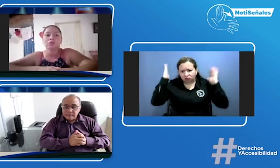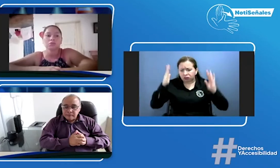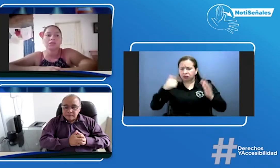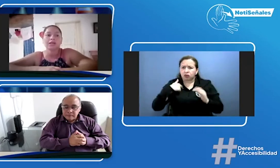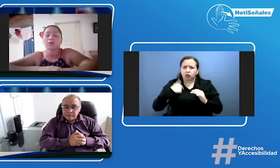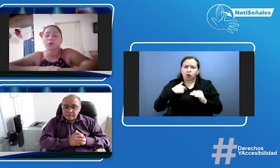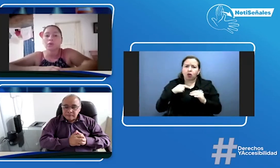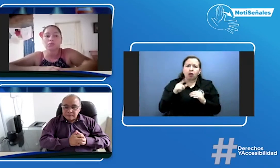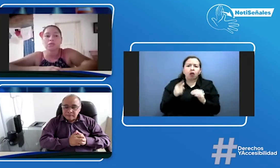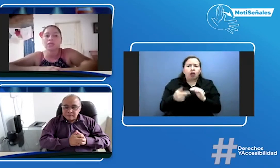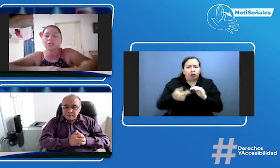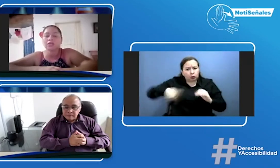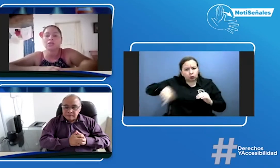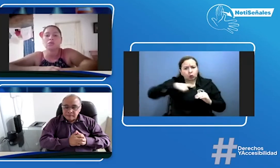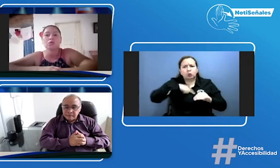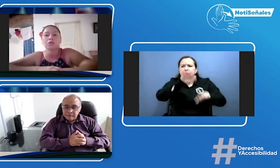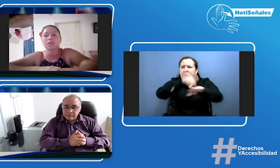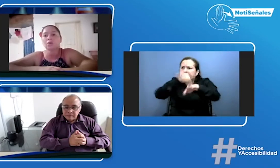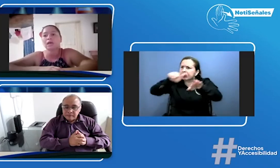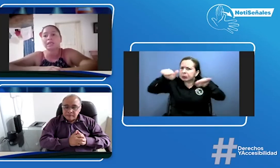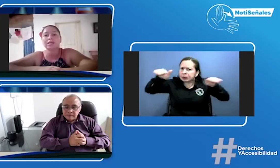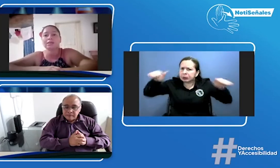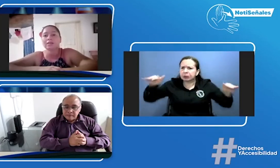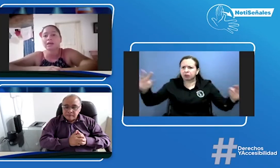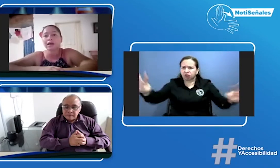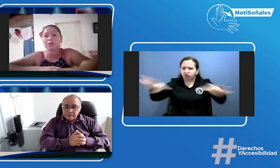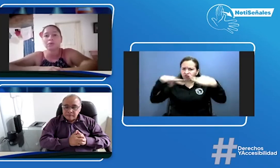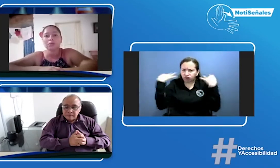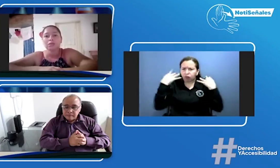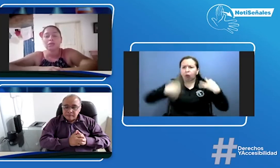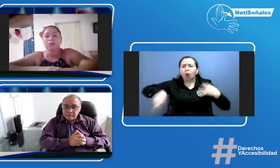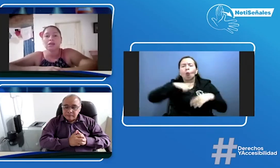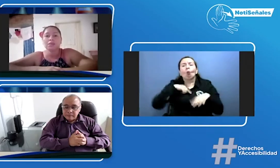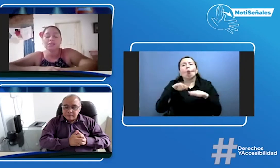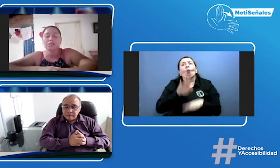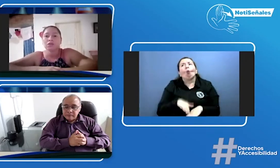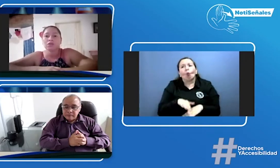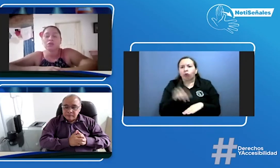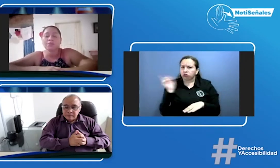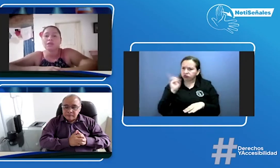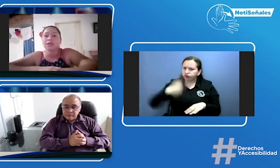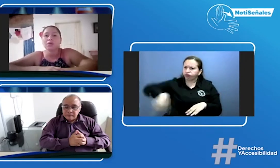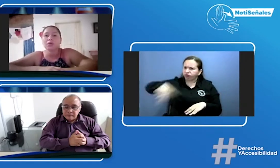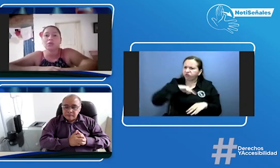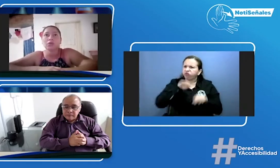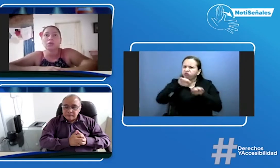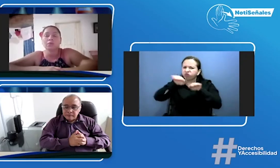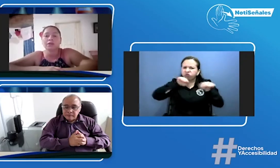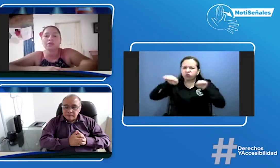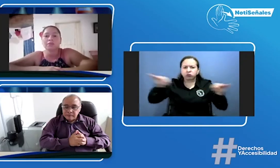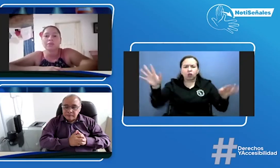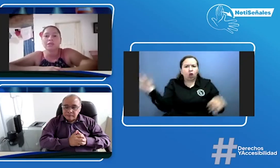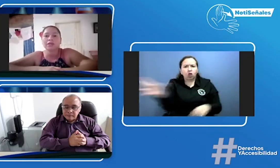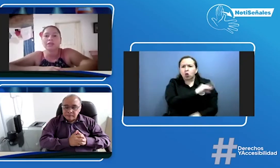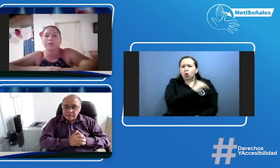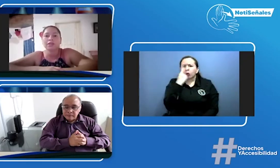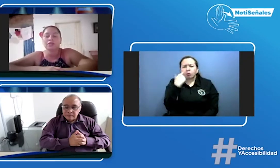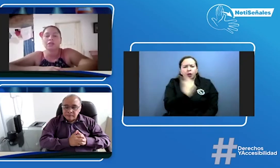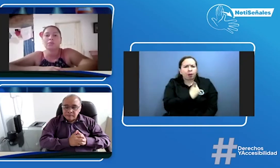dando a conocer y que no nos quedemos aquí estancados y es la invitación que yo también le hago a todos los padres de familia de que tenemos que